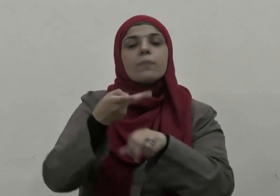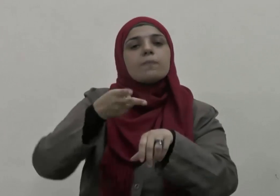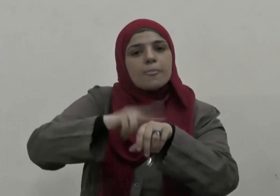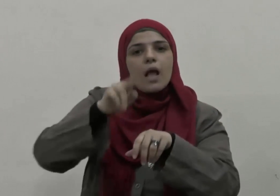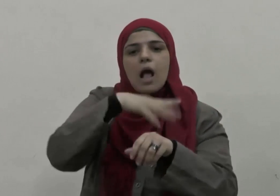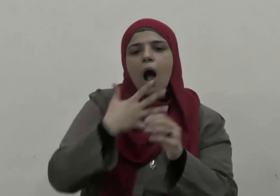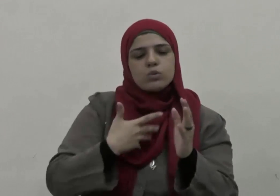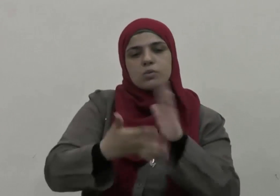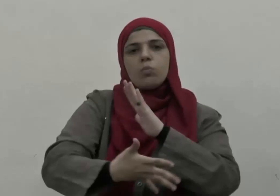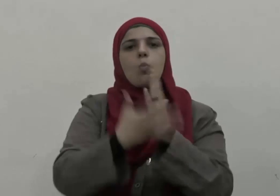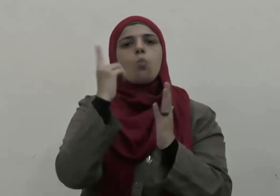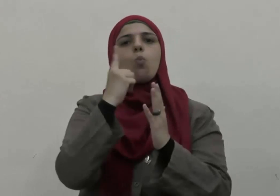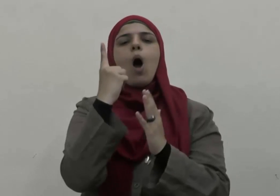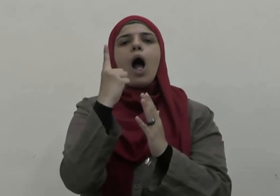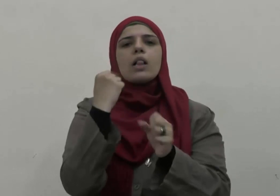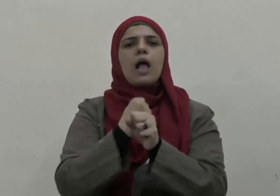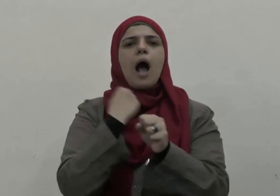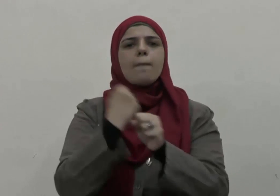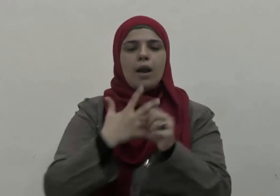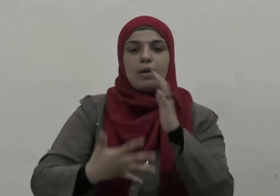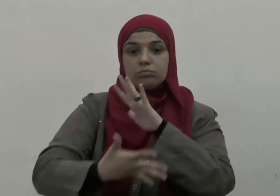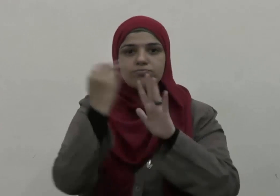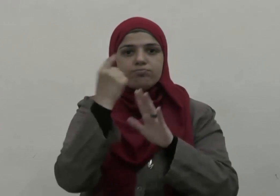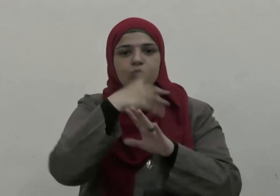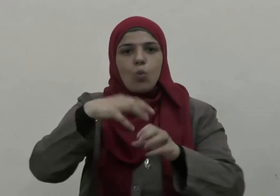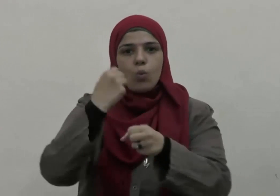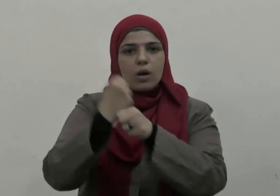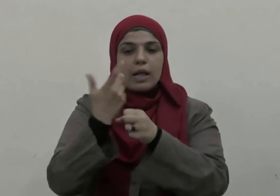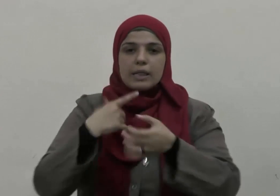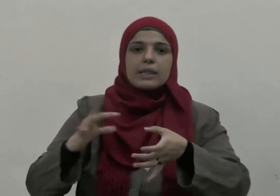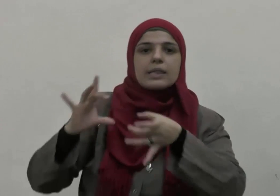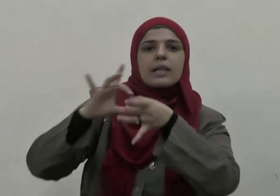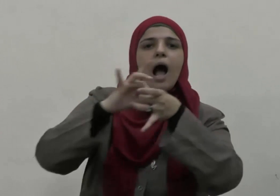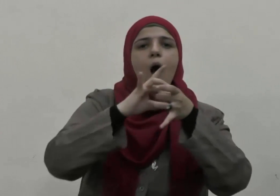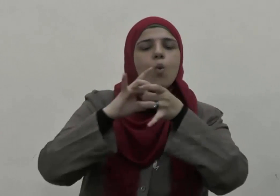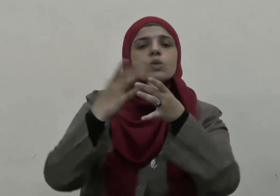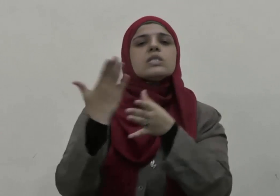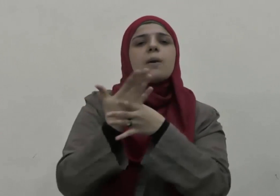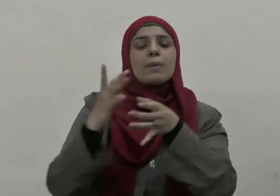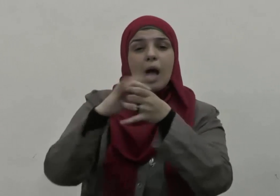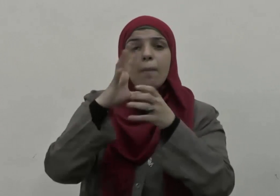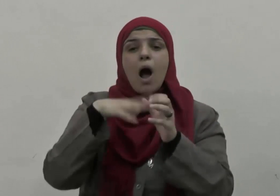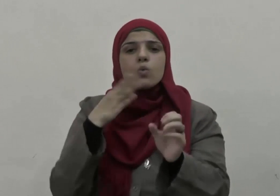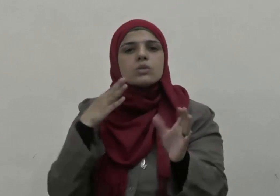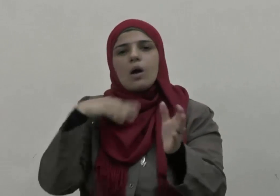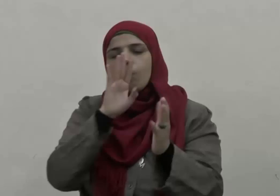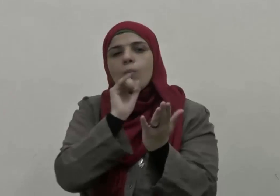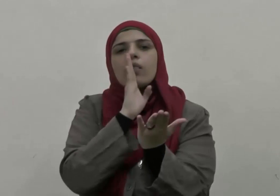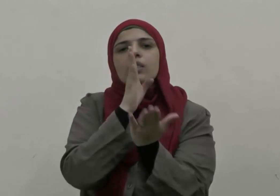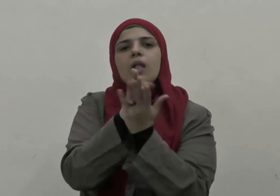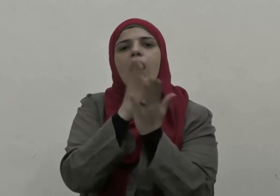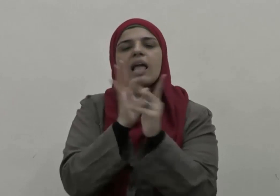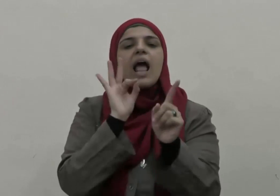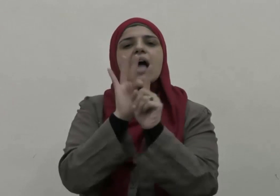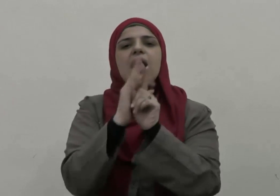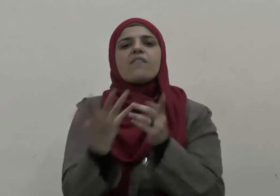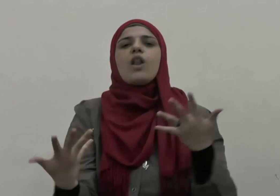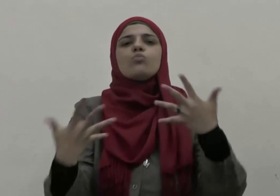وتوحيد للهمم وتعاون من أجل تحقيق الأهداف المشتركة